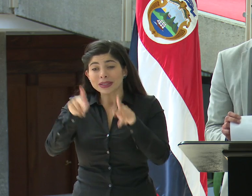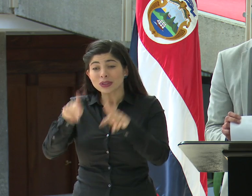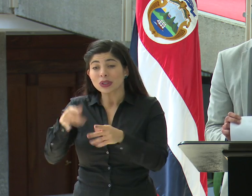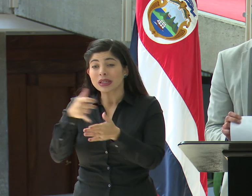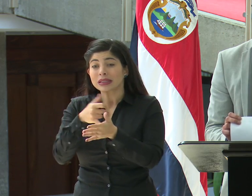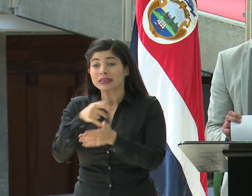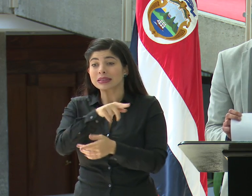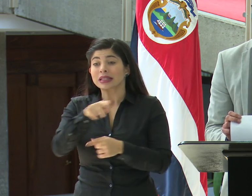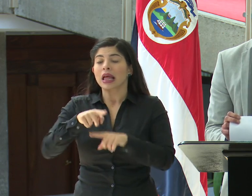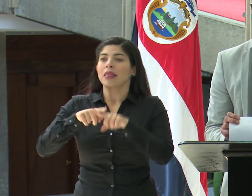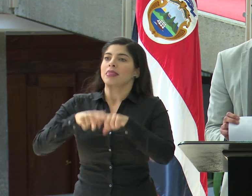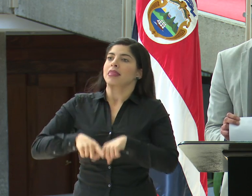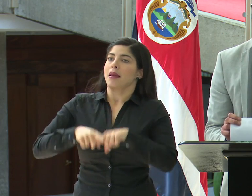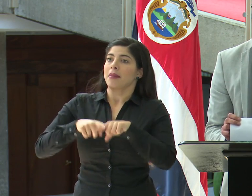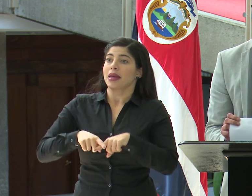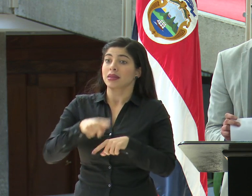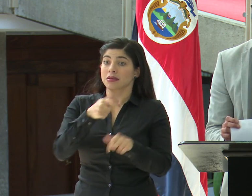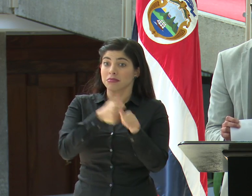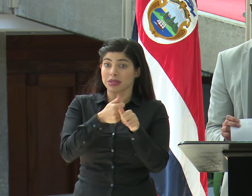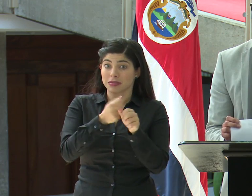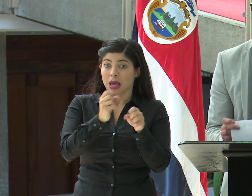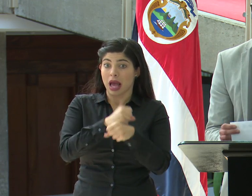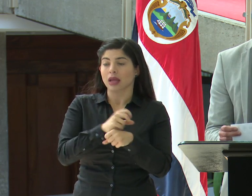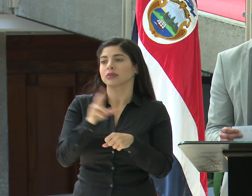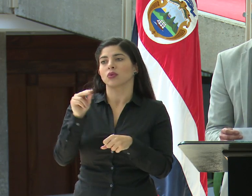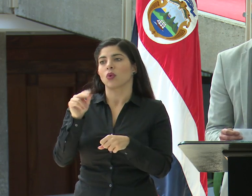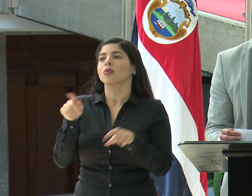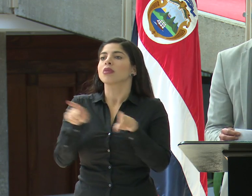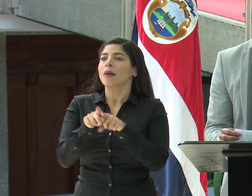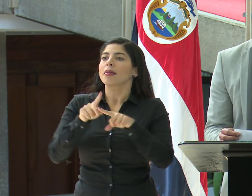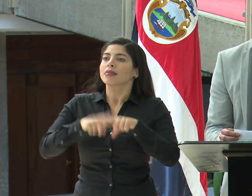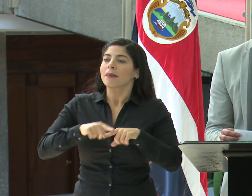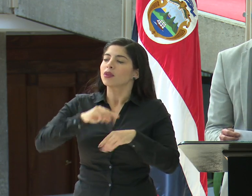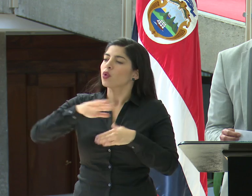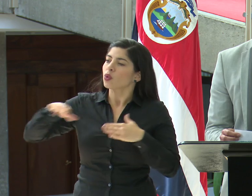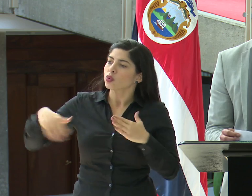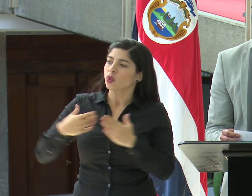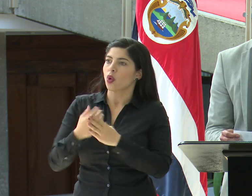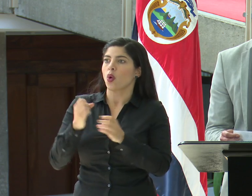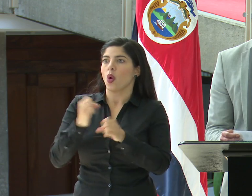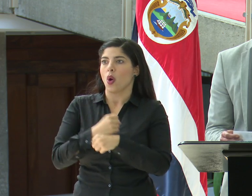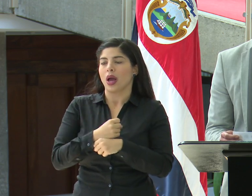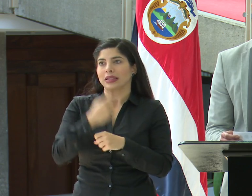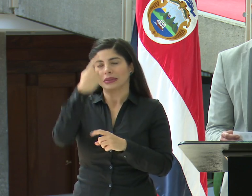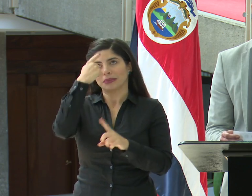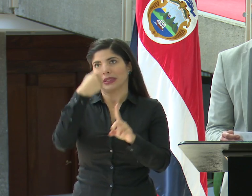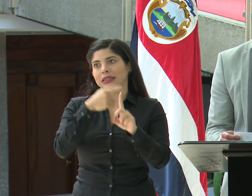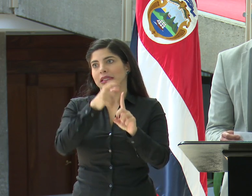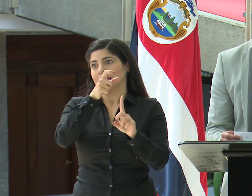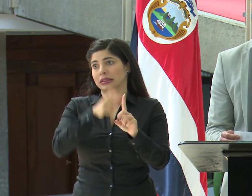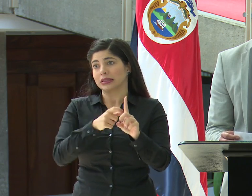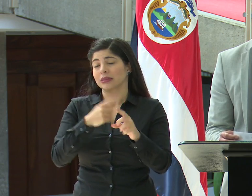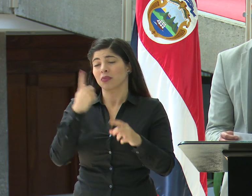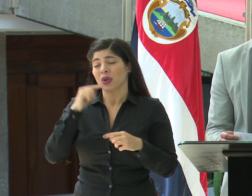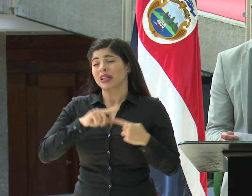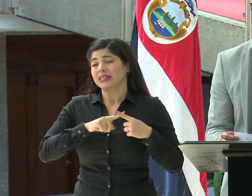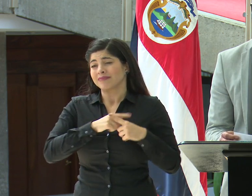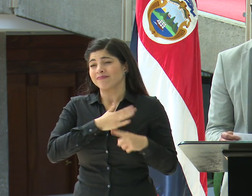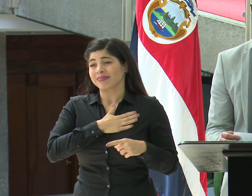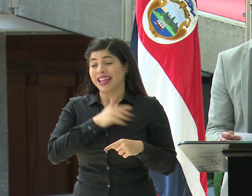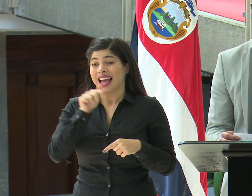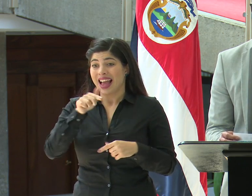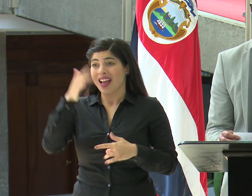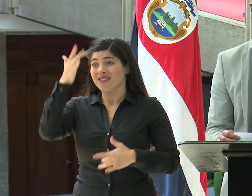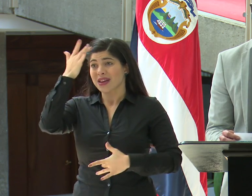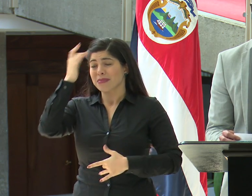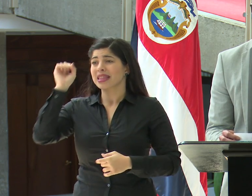dependen muchas veces no de lo que ellos mismos hagan, es de lo que hagamos todos. Entonces, pensemos en ellos, pensemos en que lamentablemente esta enfermedad